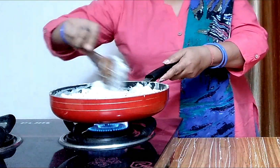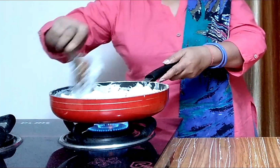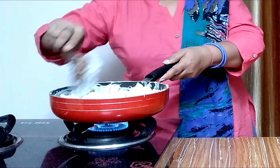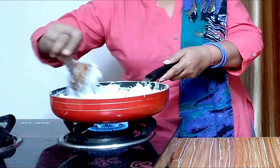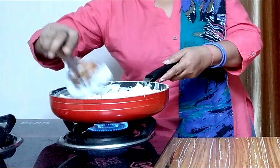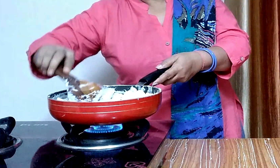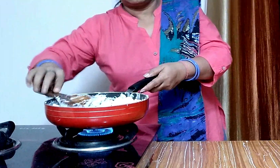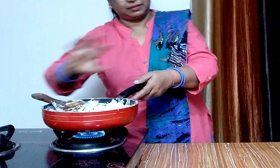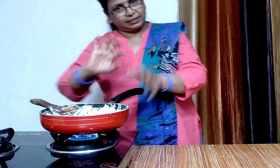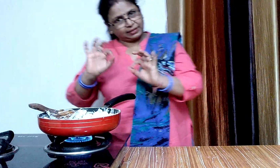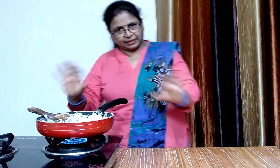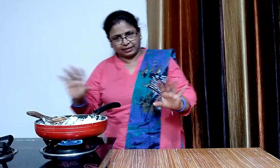अब गैस बंद कर देंगे